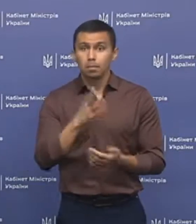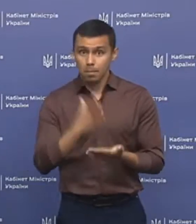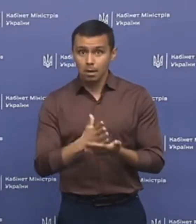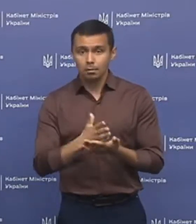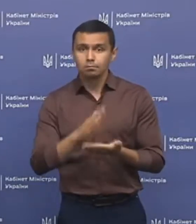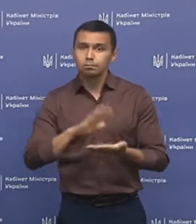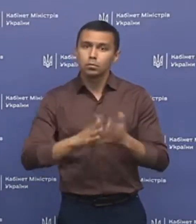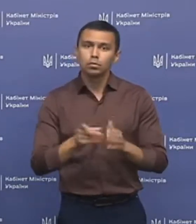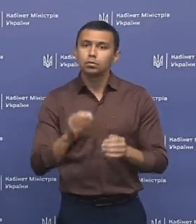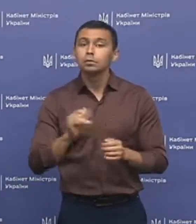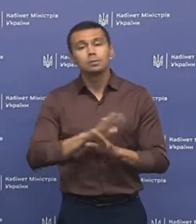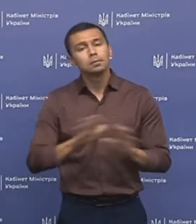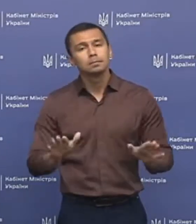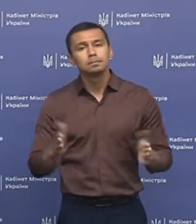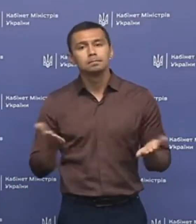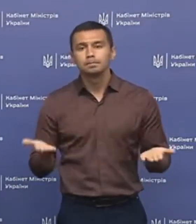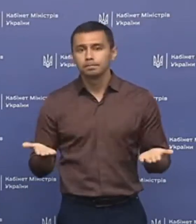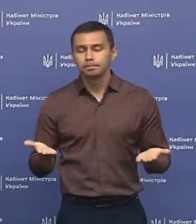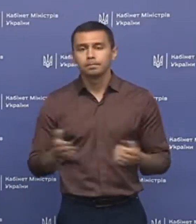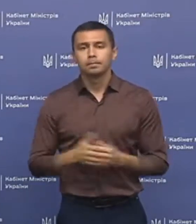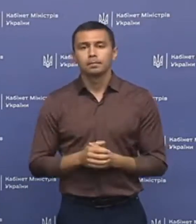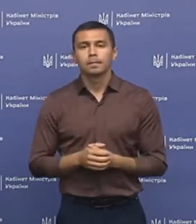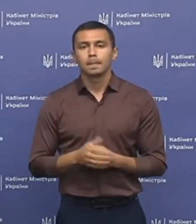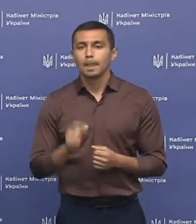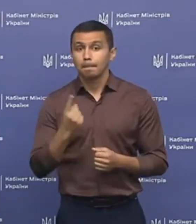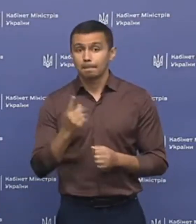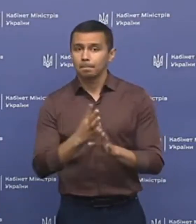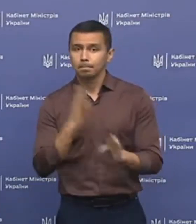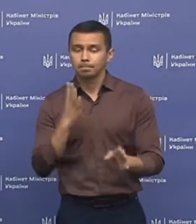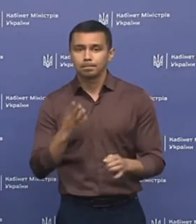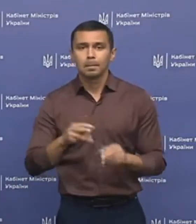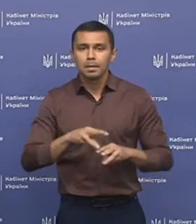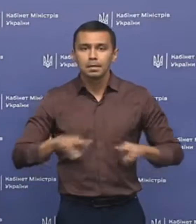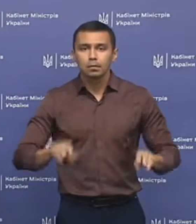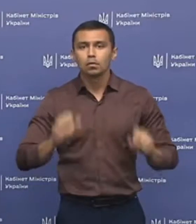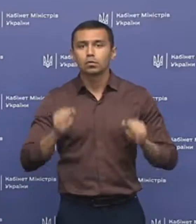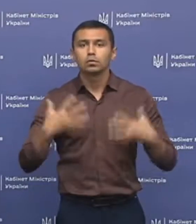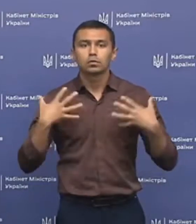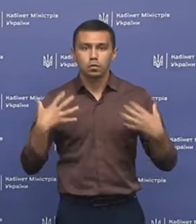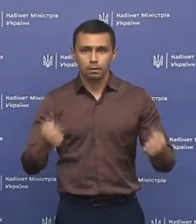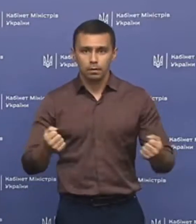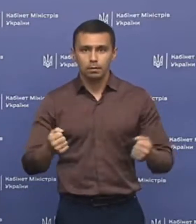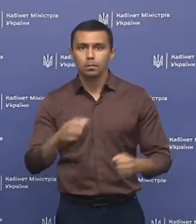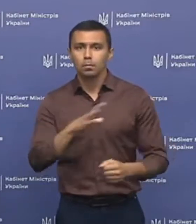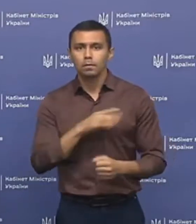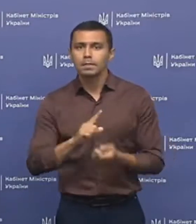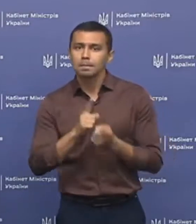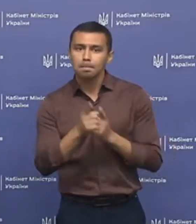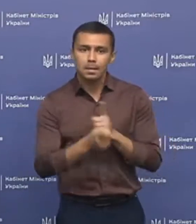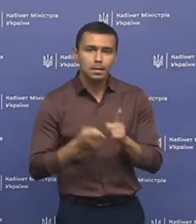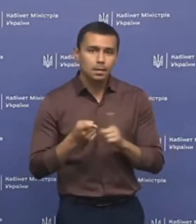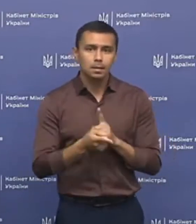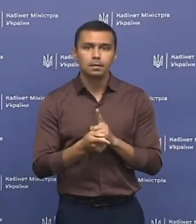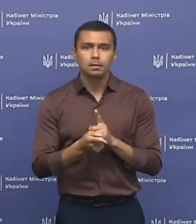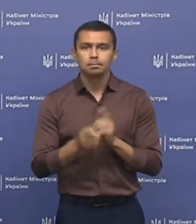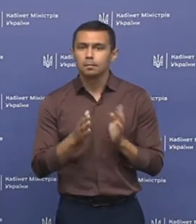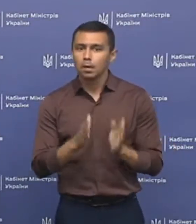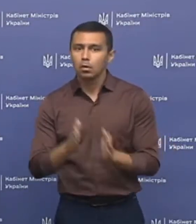має угоду, чи ні? По-перше, Міністерством охорони здоров'я був змінений